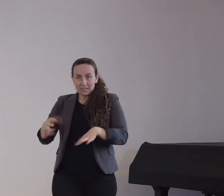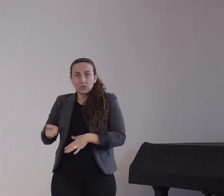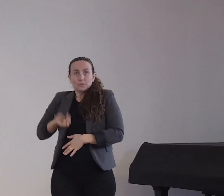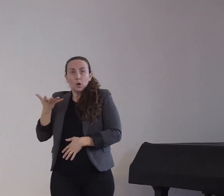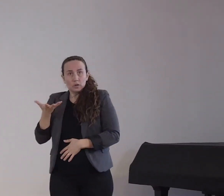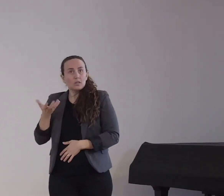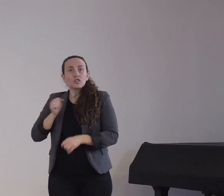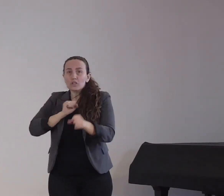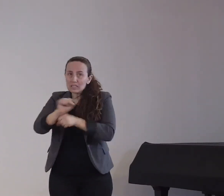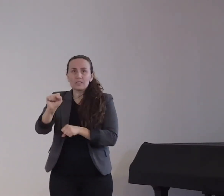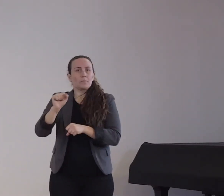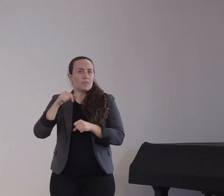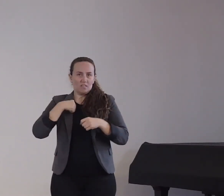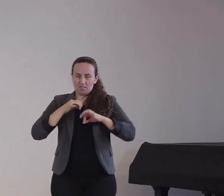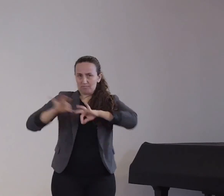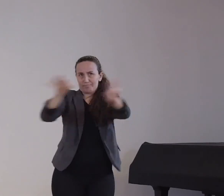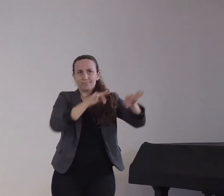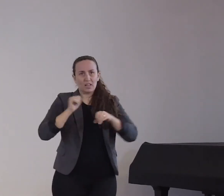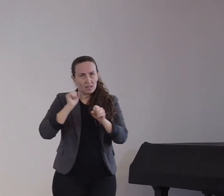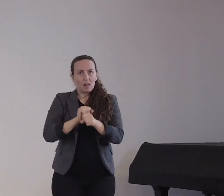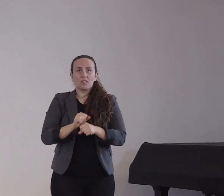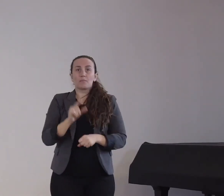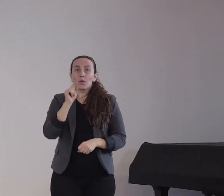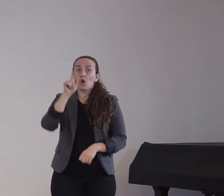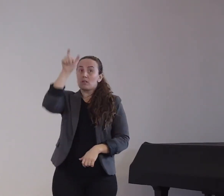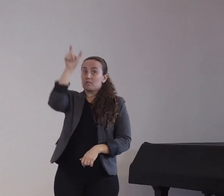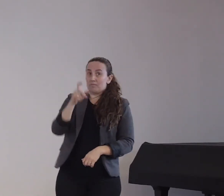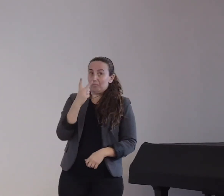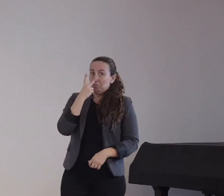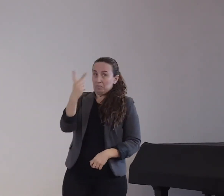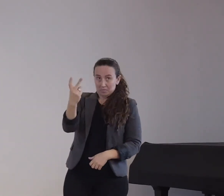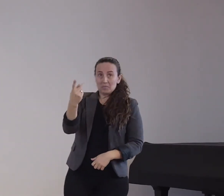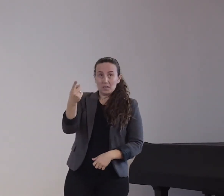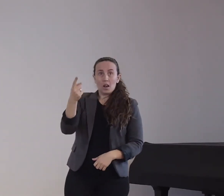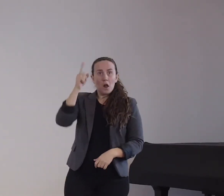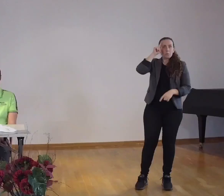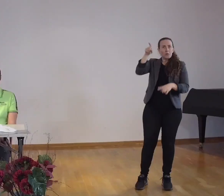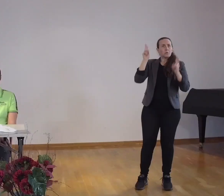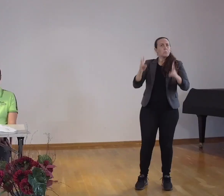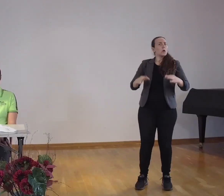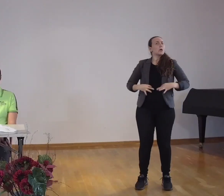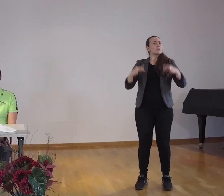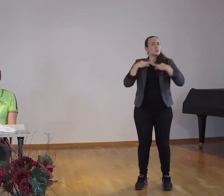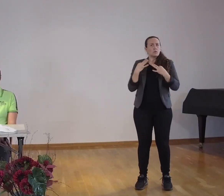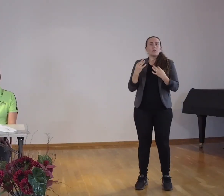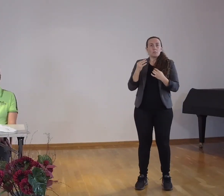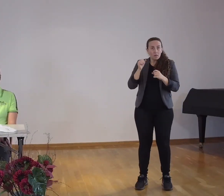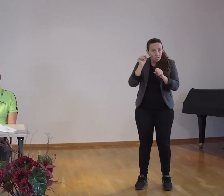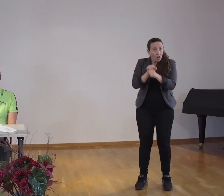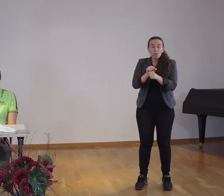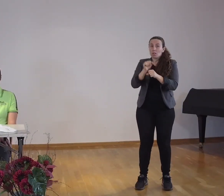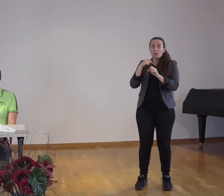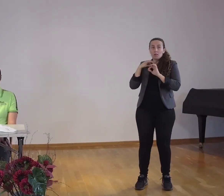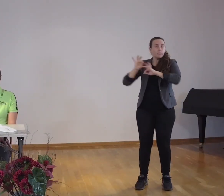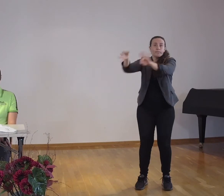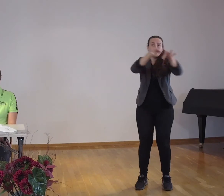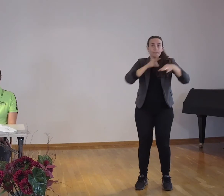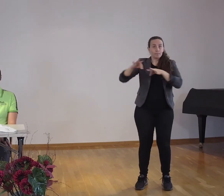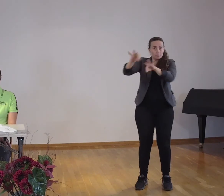Lage, das SARS-CoV-2 zu übertragen. Deutlich ansteckender sind natürlich